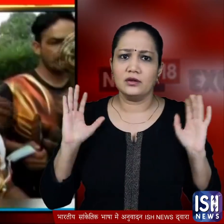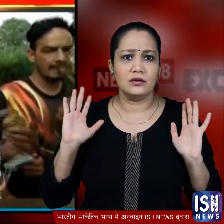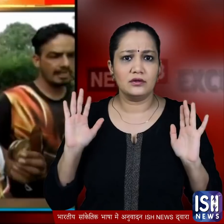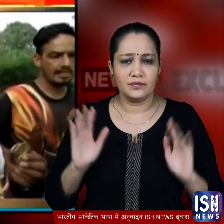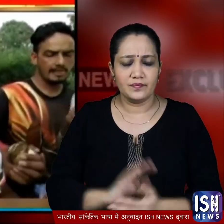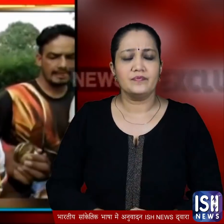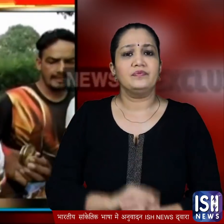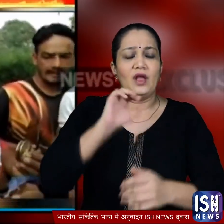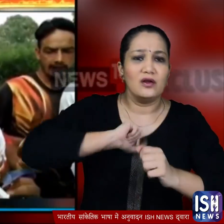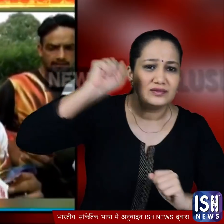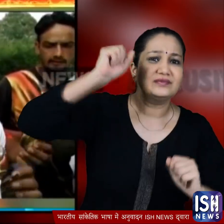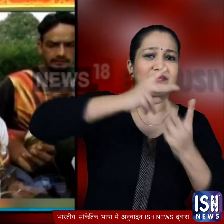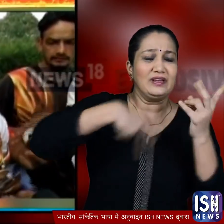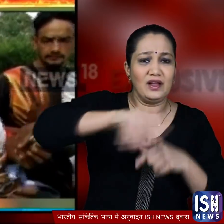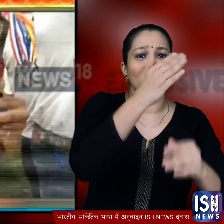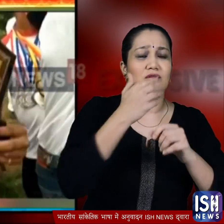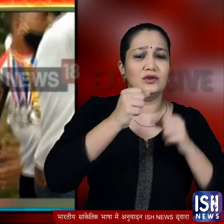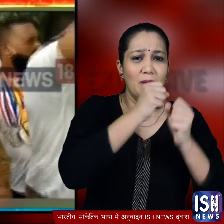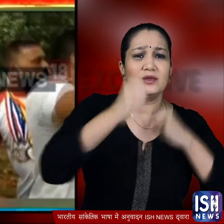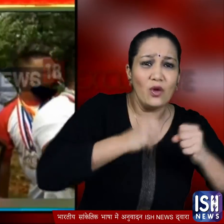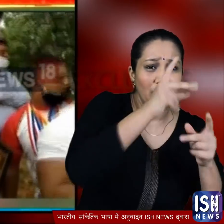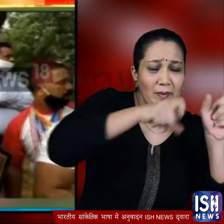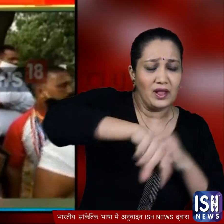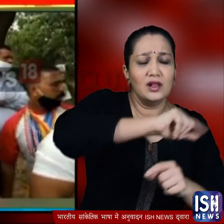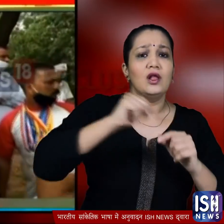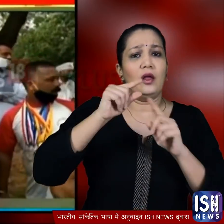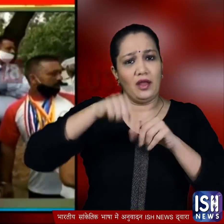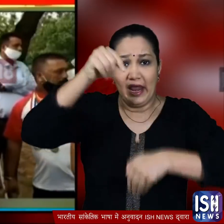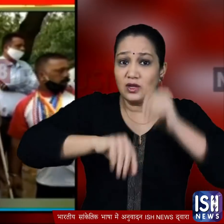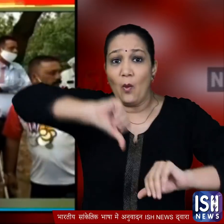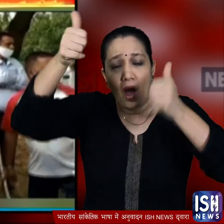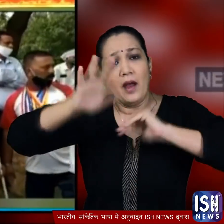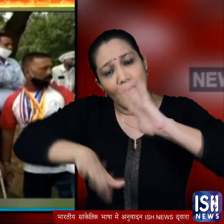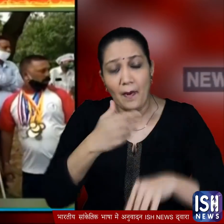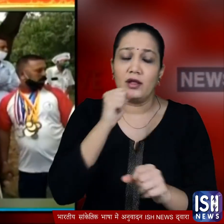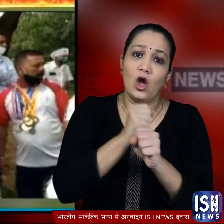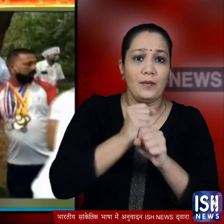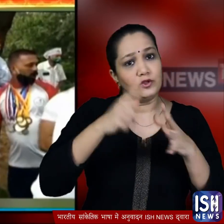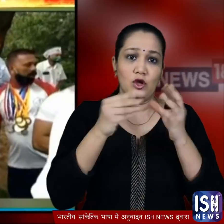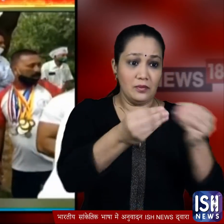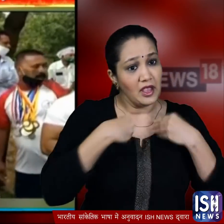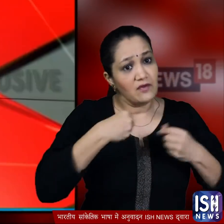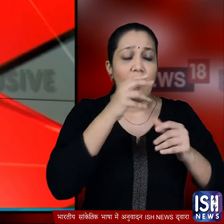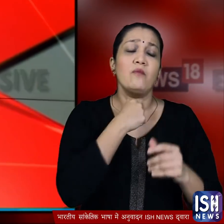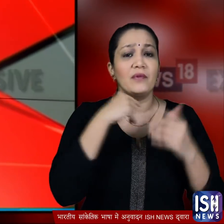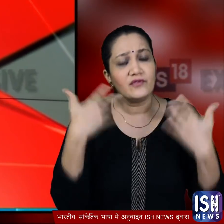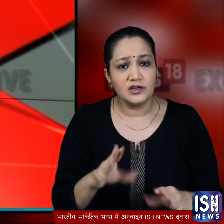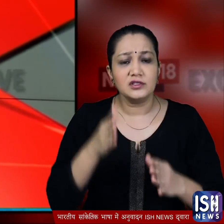प्रदर्शन करने पहुंचे खिलाडियों ने बताया कि चुनाव जीतने के बाद पंजाब सरकार ने उन्हें सरकारी नौकरी देने का वादा किया था लेकिन आरोब लगाया कि